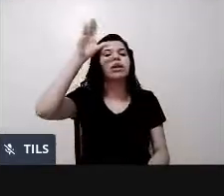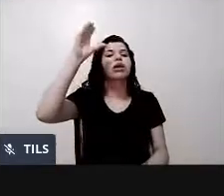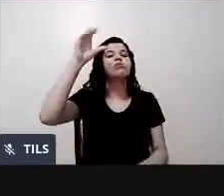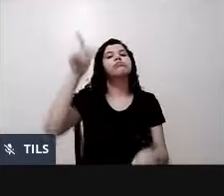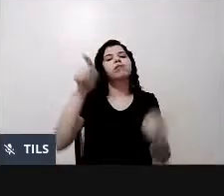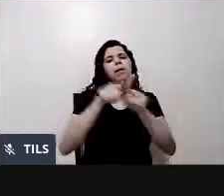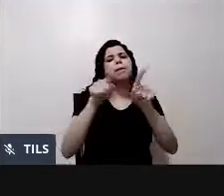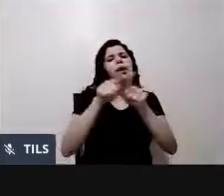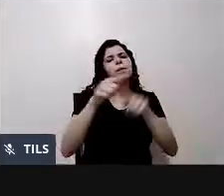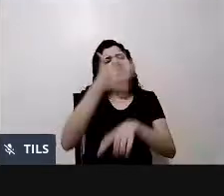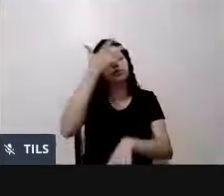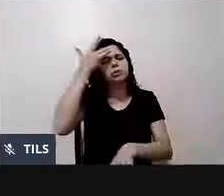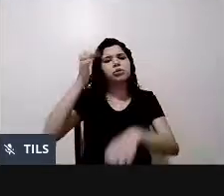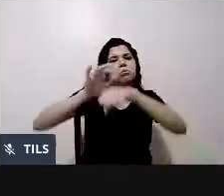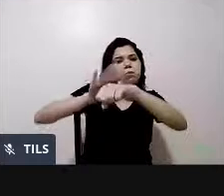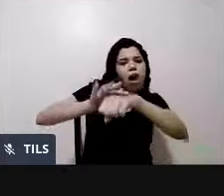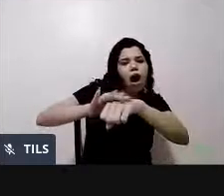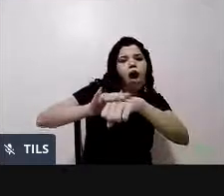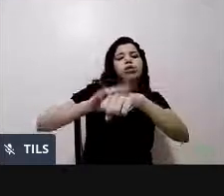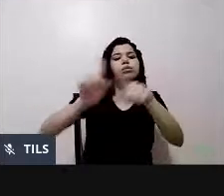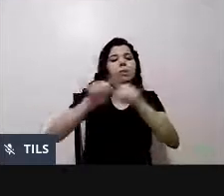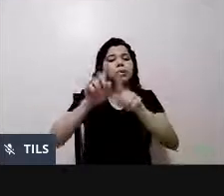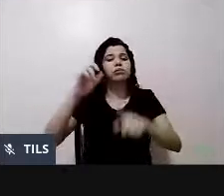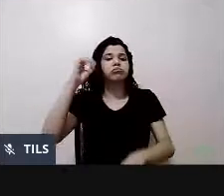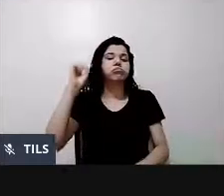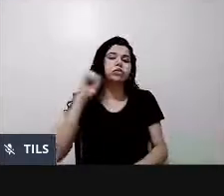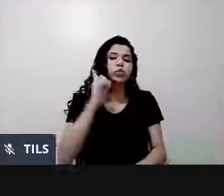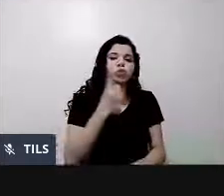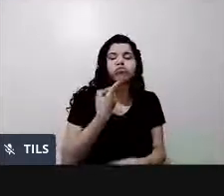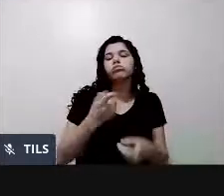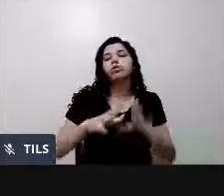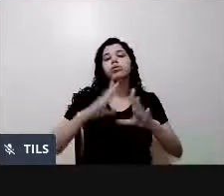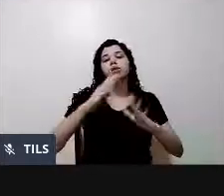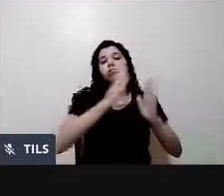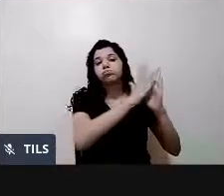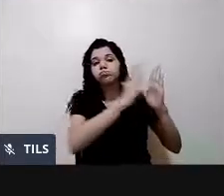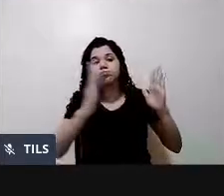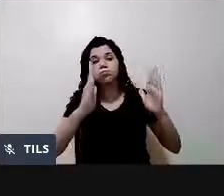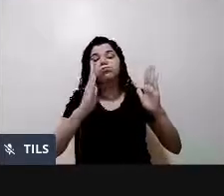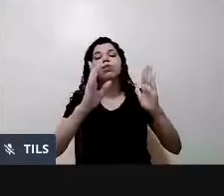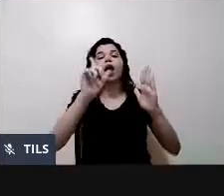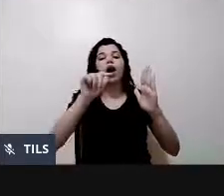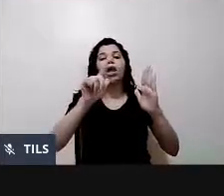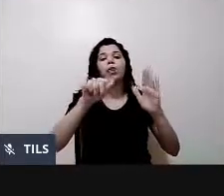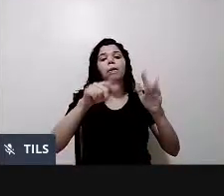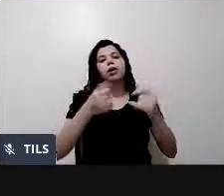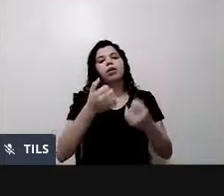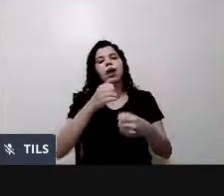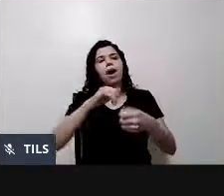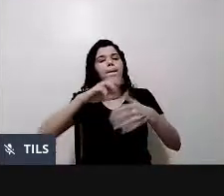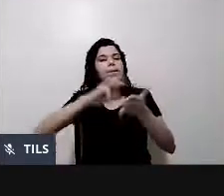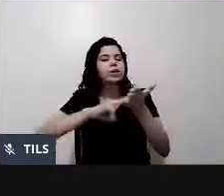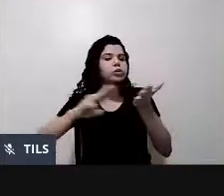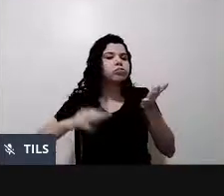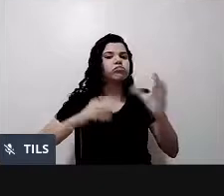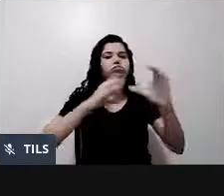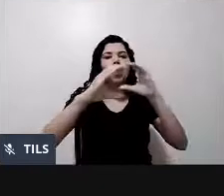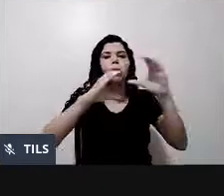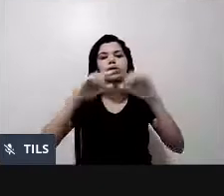braile. Então, estamos criando um processo aqui de uma metodologia, um meio de comunicação, de forma lúdica,